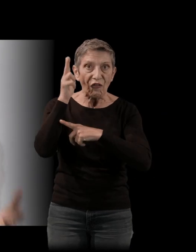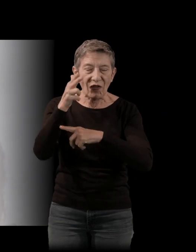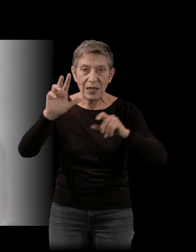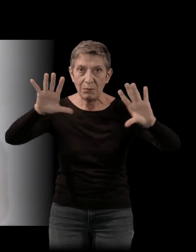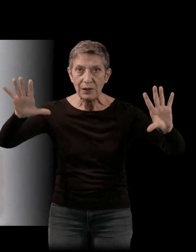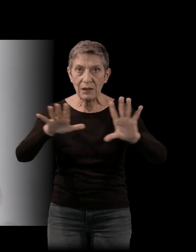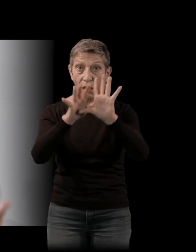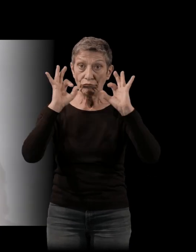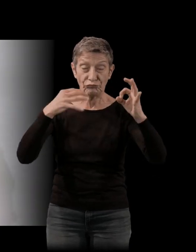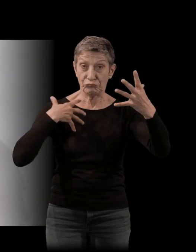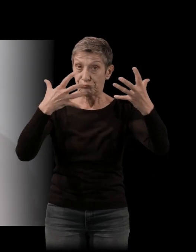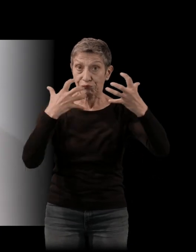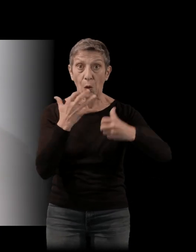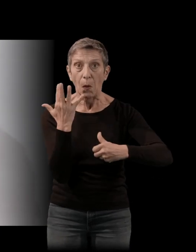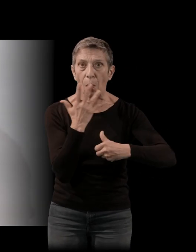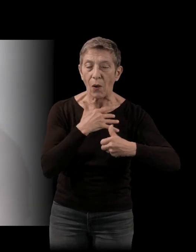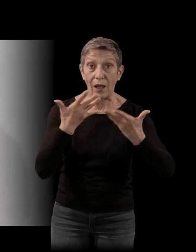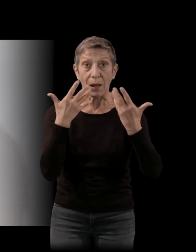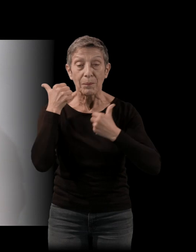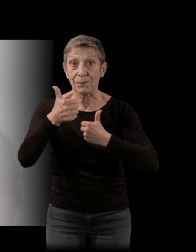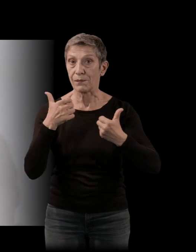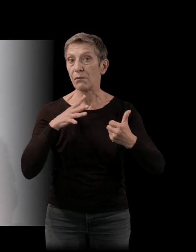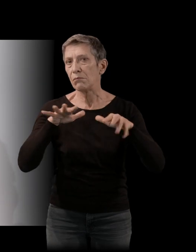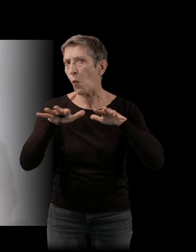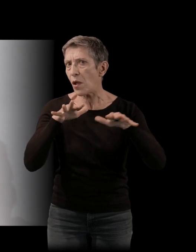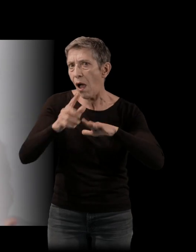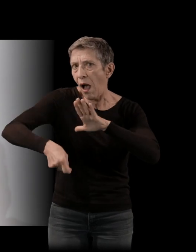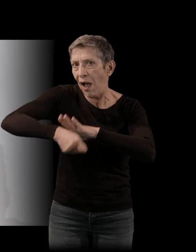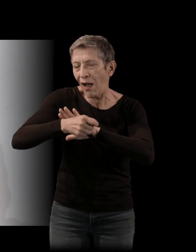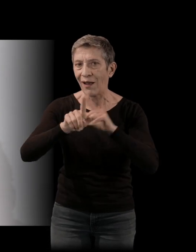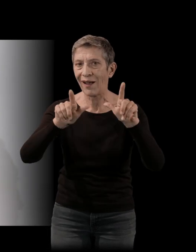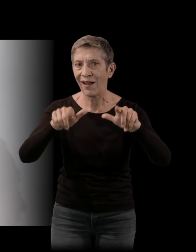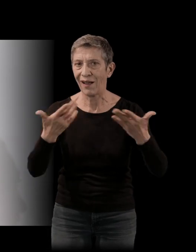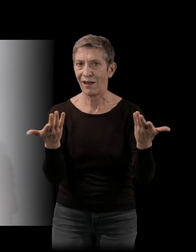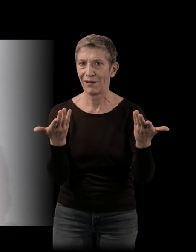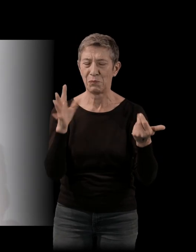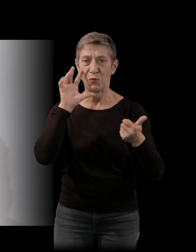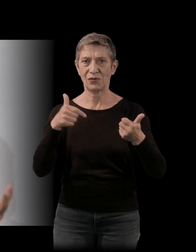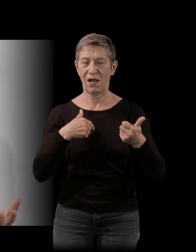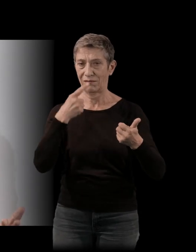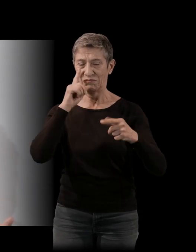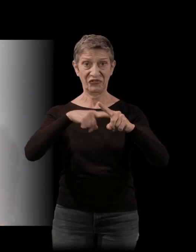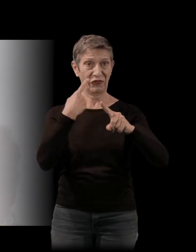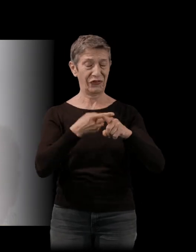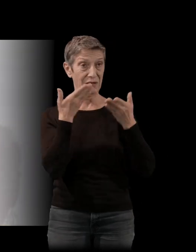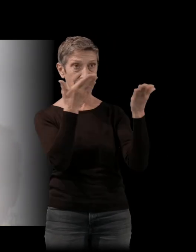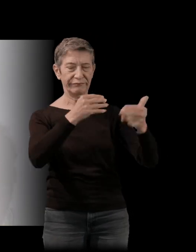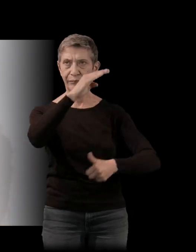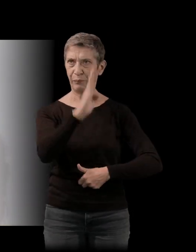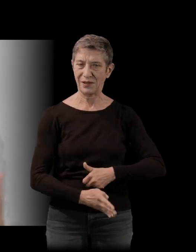coloré. On sent qu'il y eu des moyens pour faire ce film. Et donc, on se dit, mais qu'est-ce que c'est que cette ovni qui se passe au Brésil à une époque où le cinéma